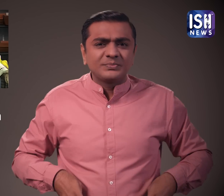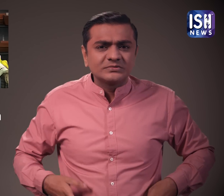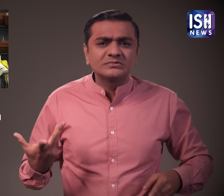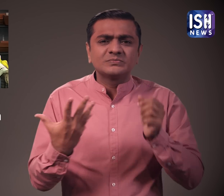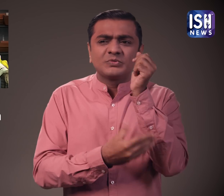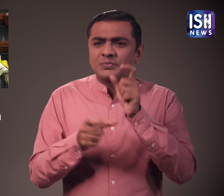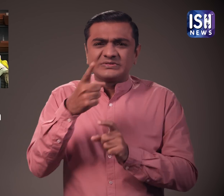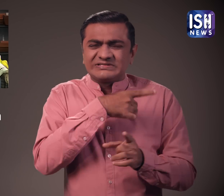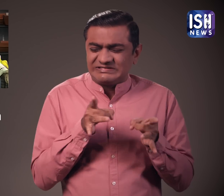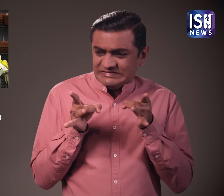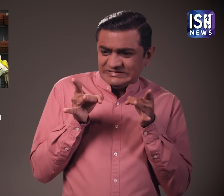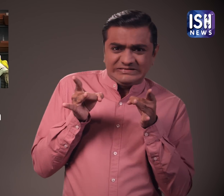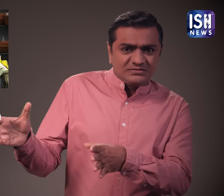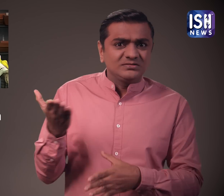और उन्हें माफी मांगनी चाहिए